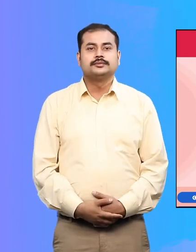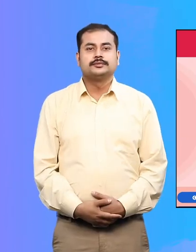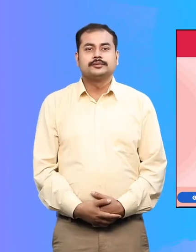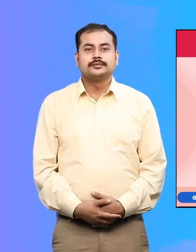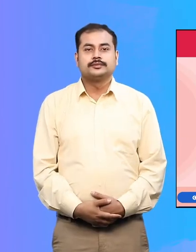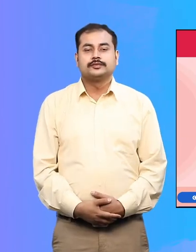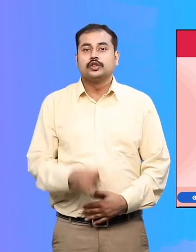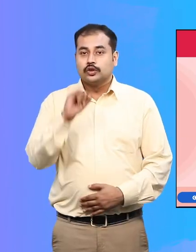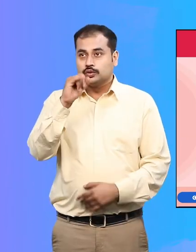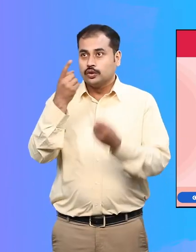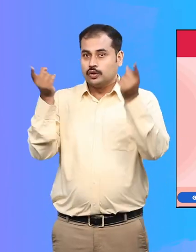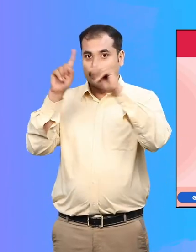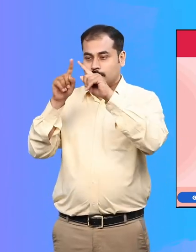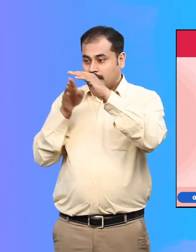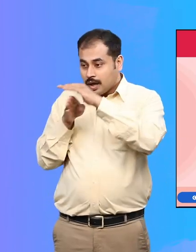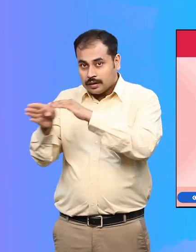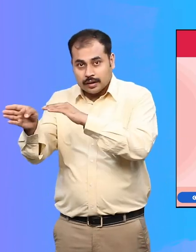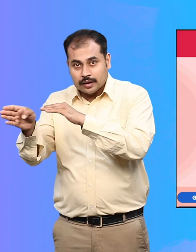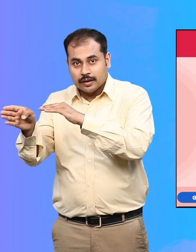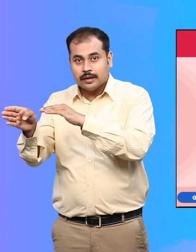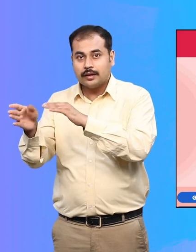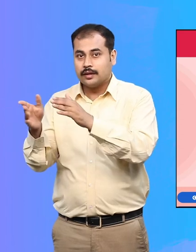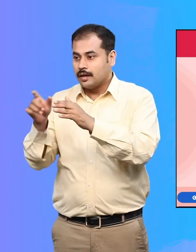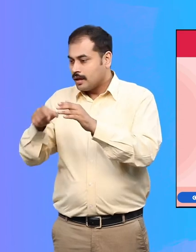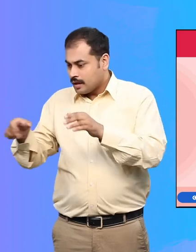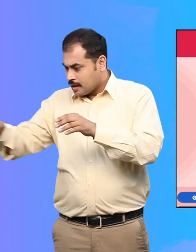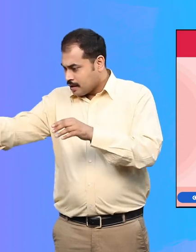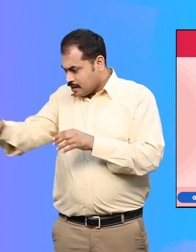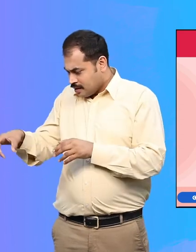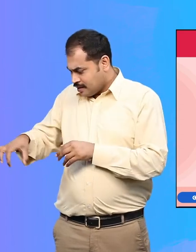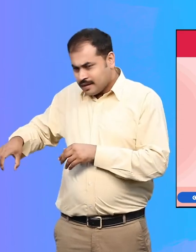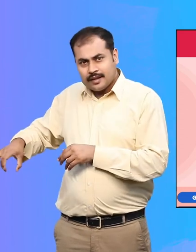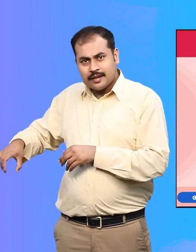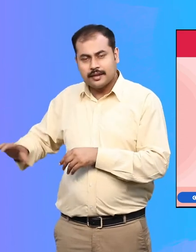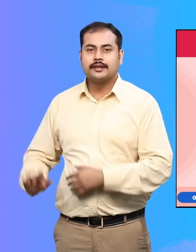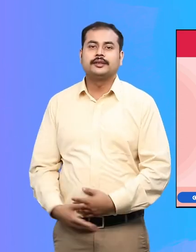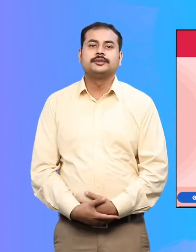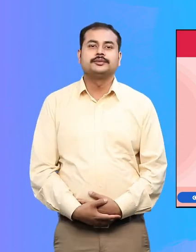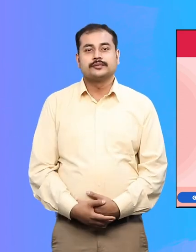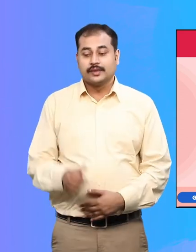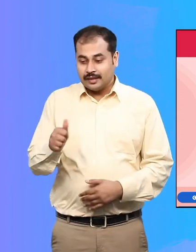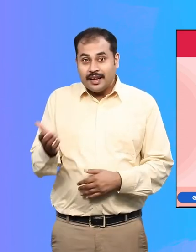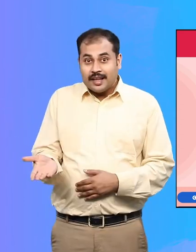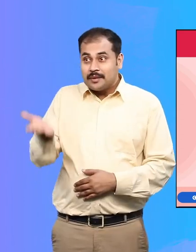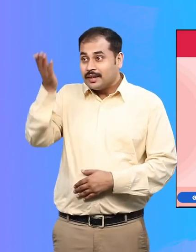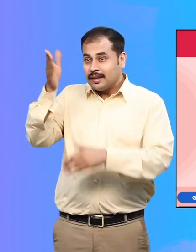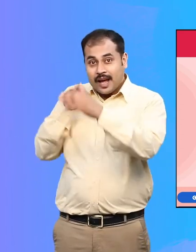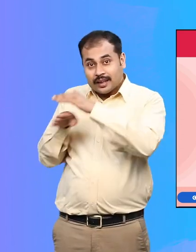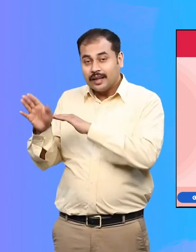ग्रैब बार वाले विशाल सौचाले लिफ्ट आधी उपलब्ध